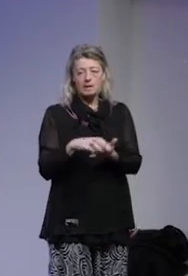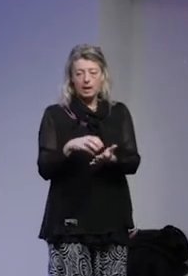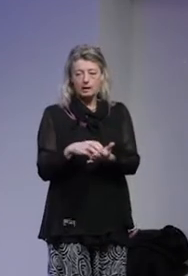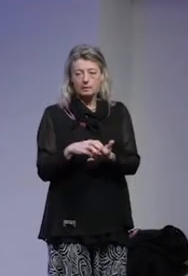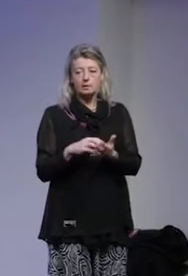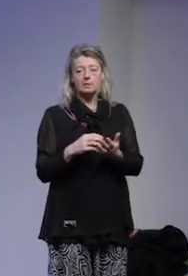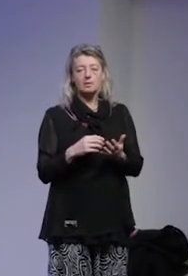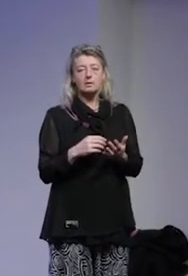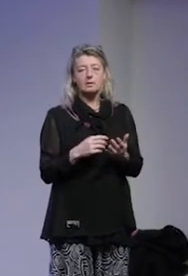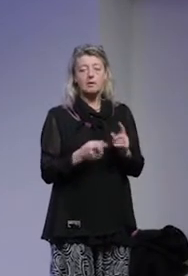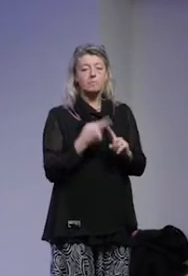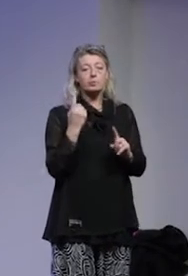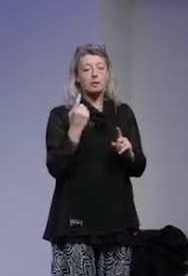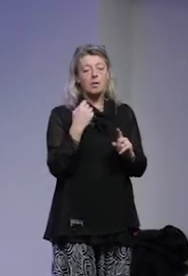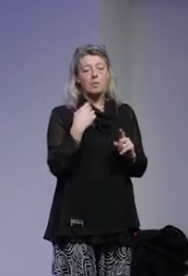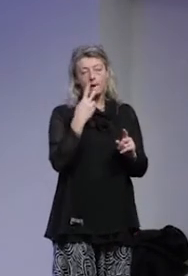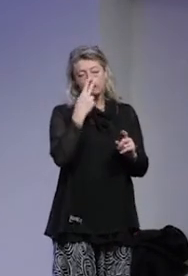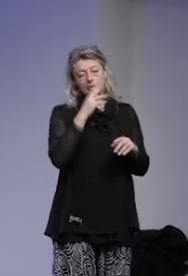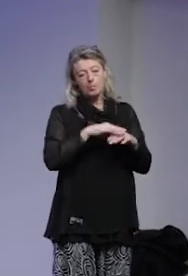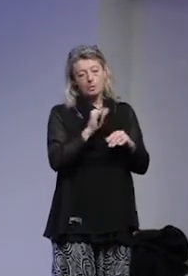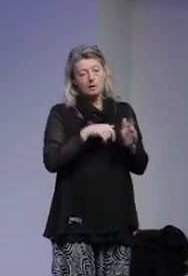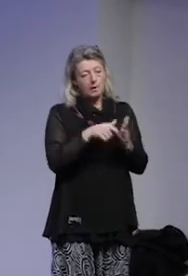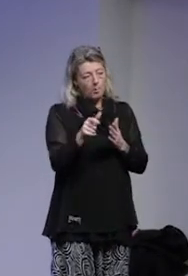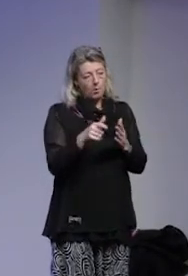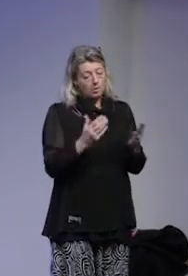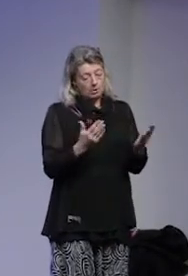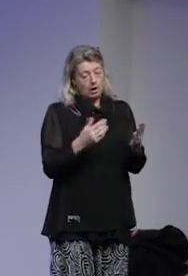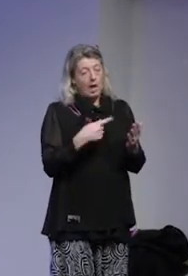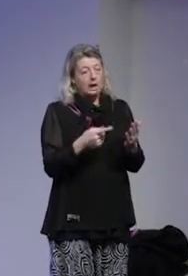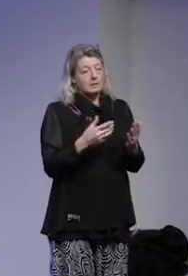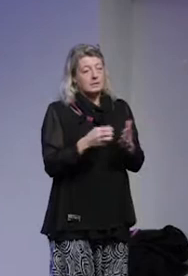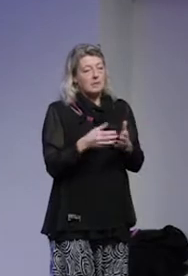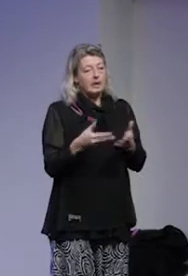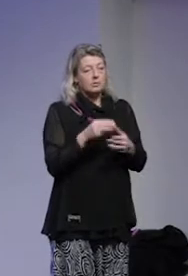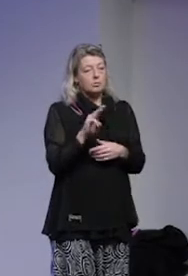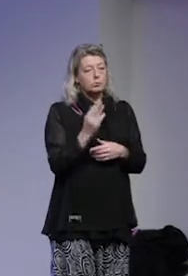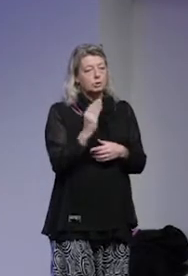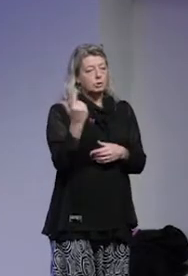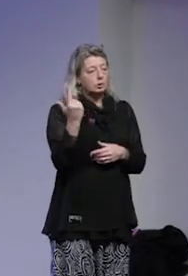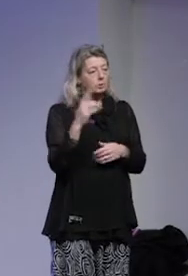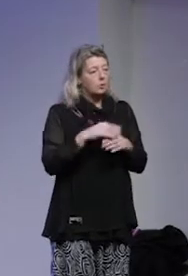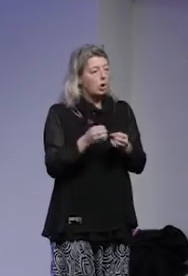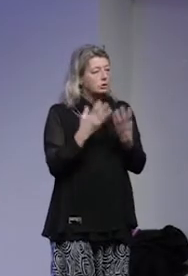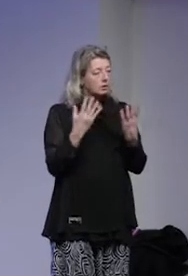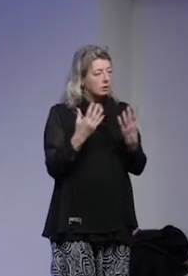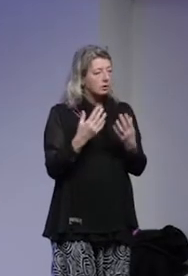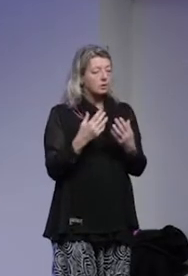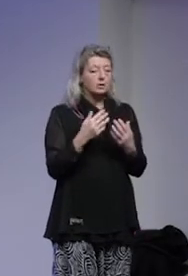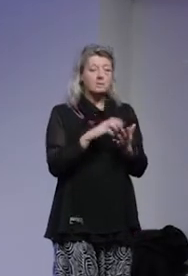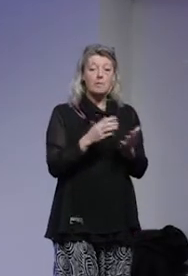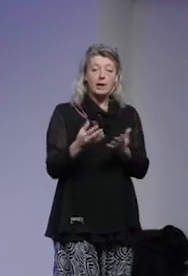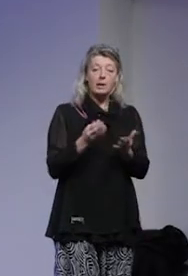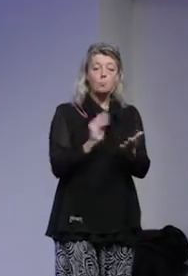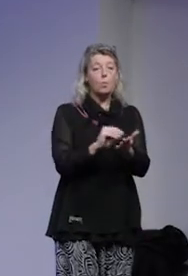Det första som man kan titta på i den rapporten tycker jag är samverkan som myt på lösningen. vill säga att samverkan lyfts upp